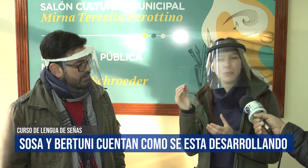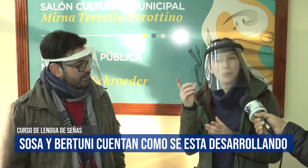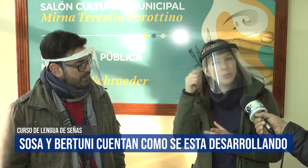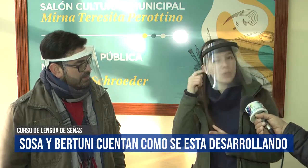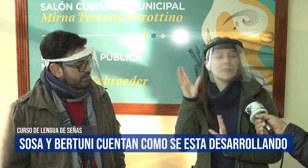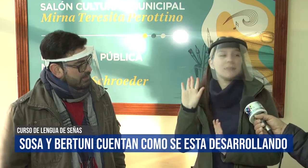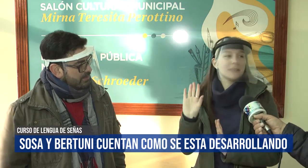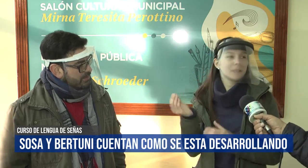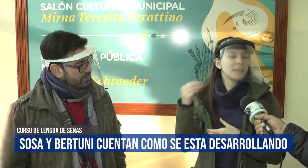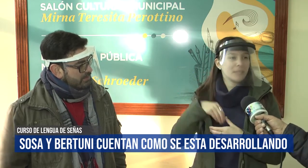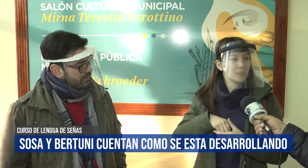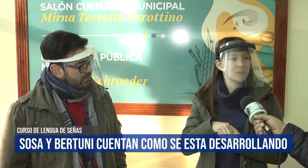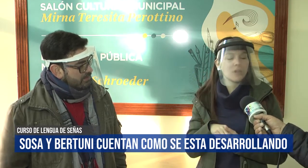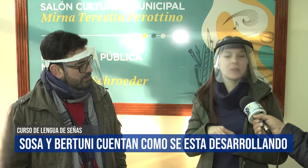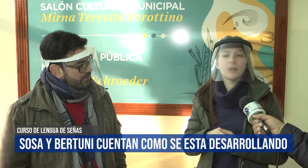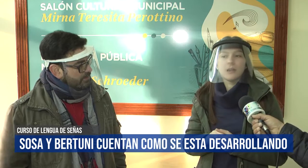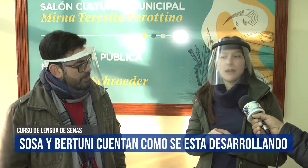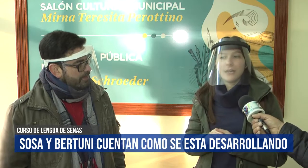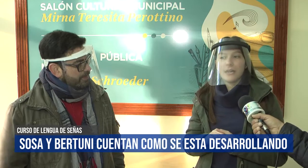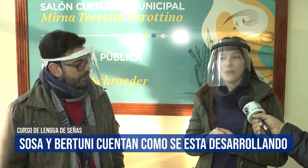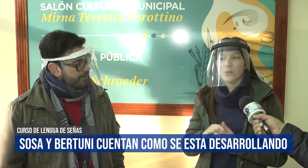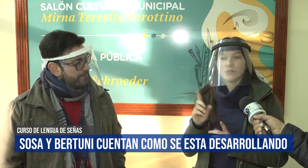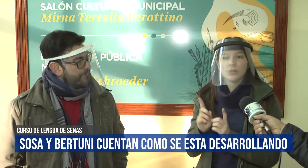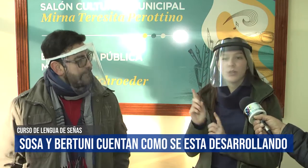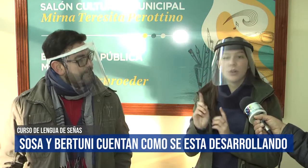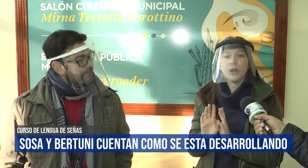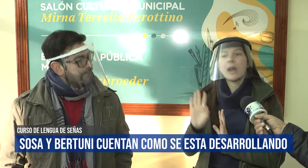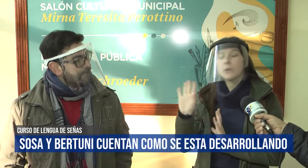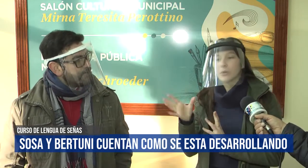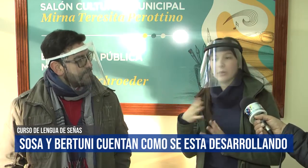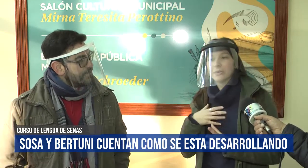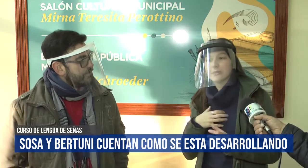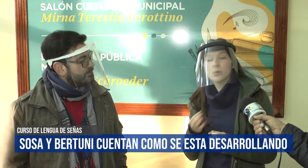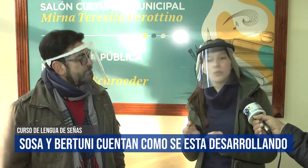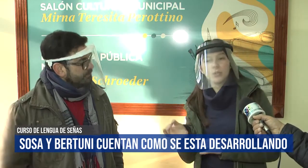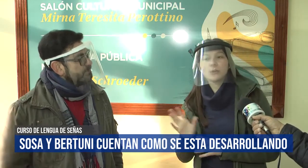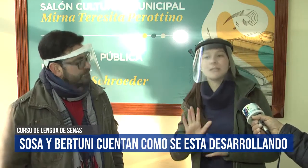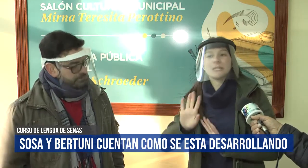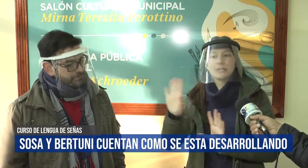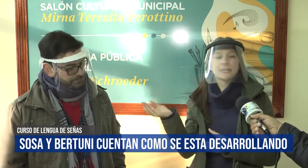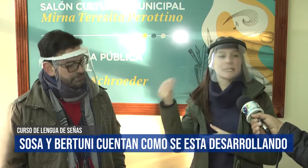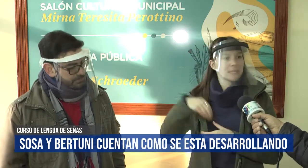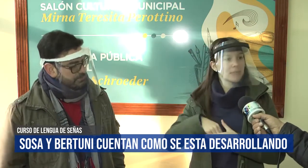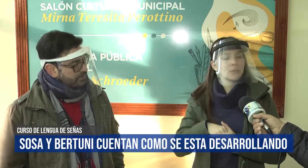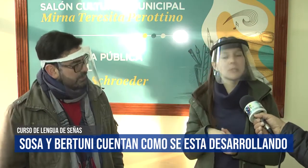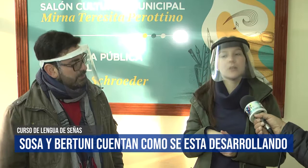mucho aprender el tema de la inclusión. No es solo, ah, bueno, porque se da un curso de lengua de señas, ya está, ya se está incluyendo.